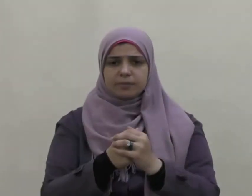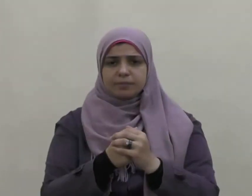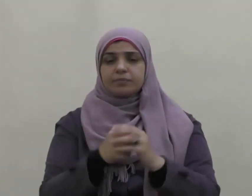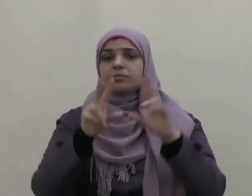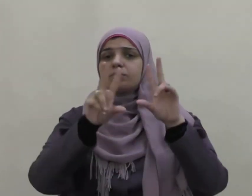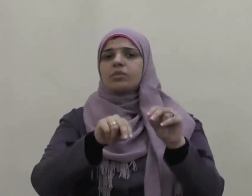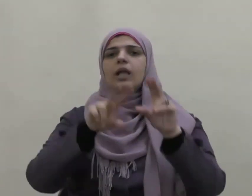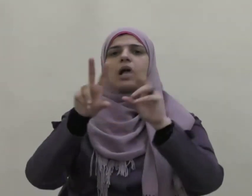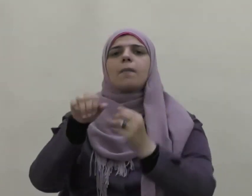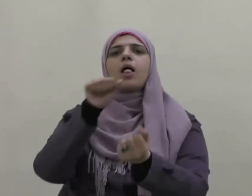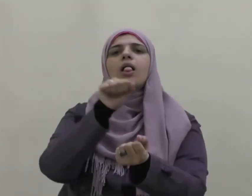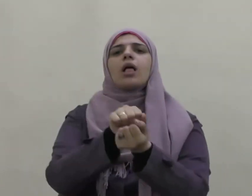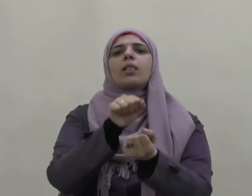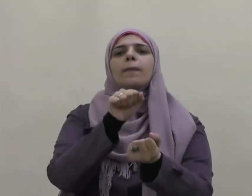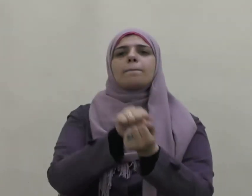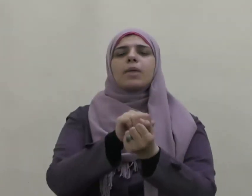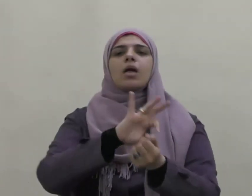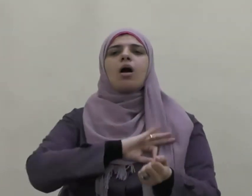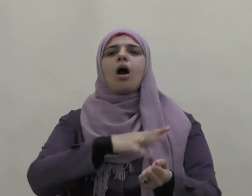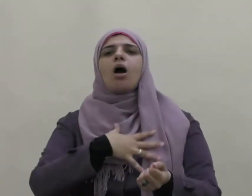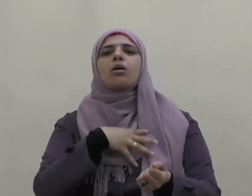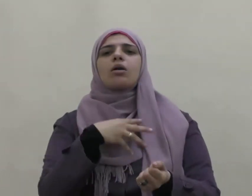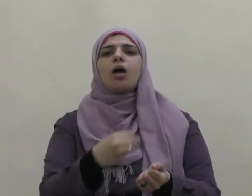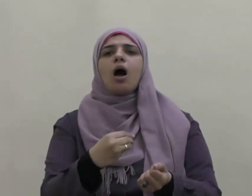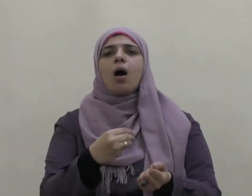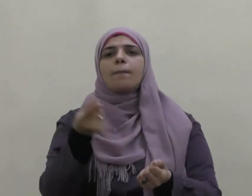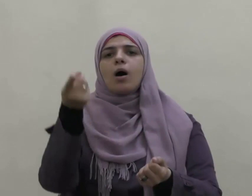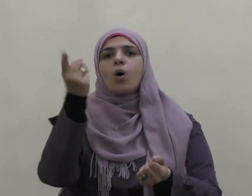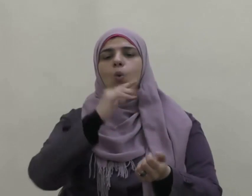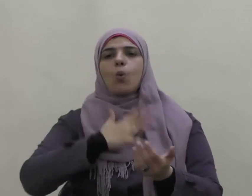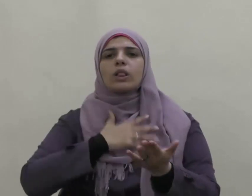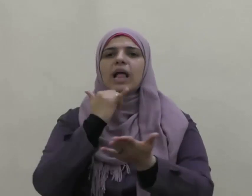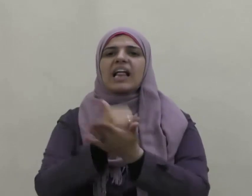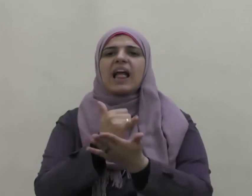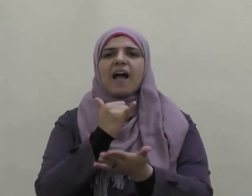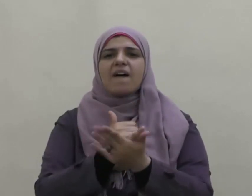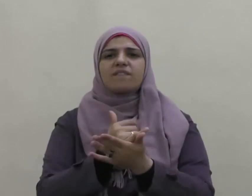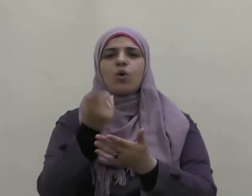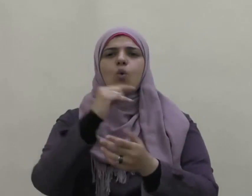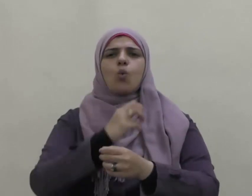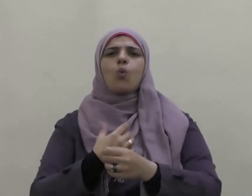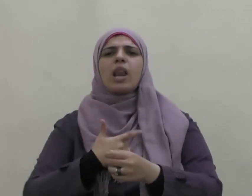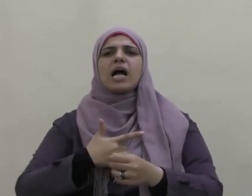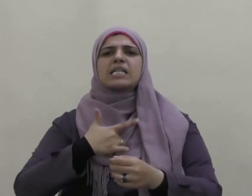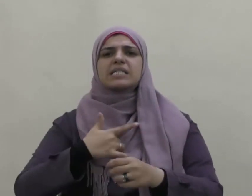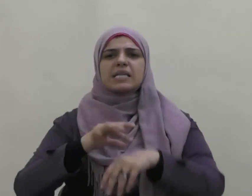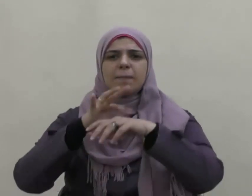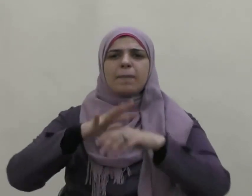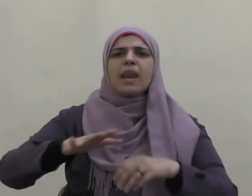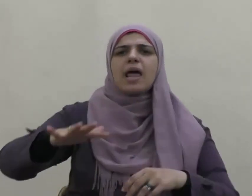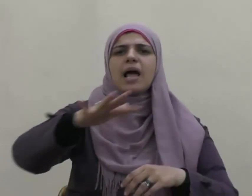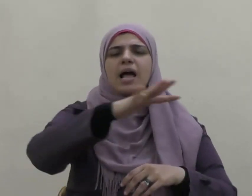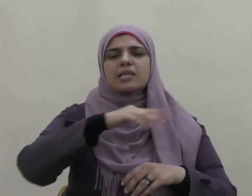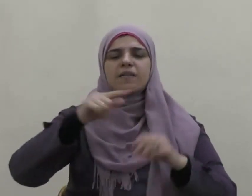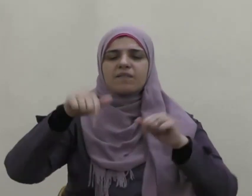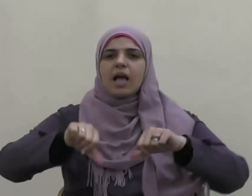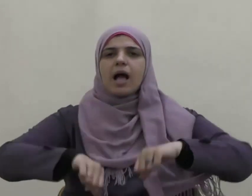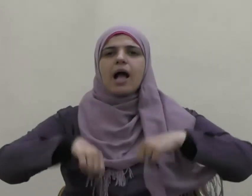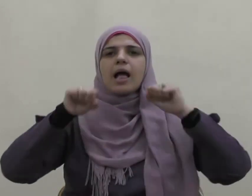طبقوا الرحمة والتكافل والشعور بالآخرين في حياتهم تطبيقا